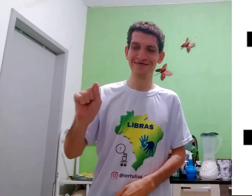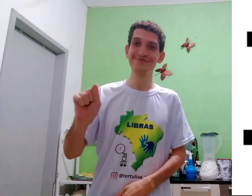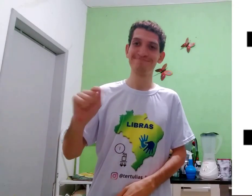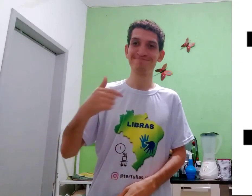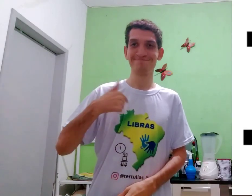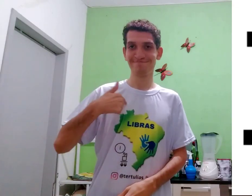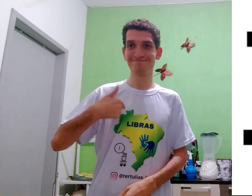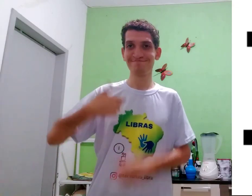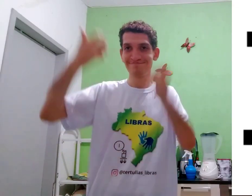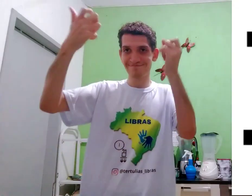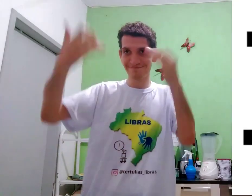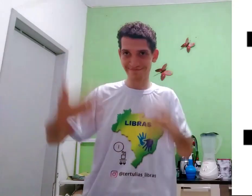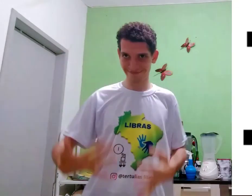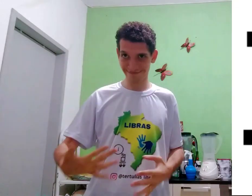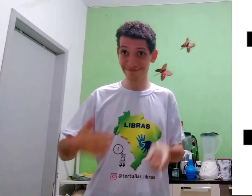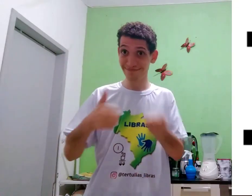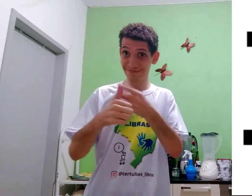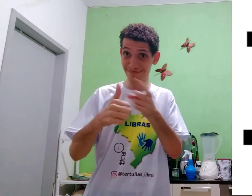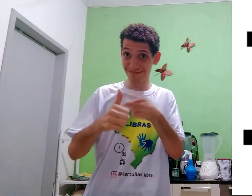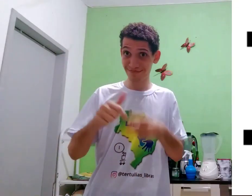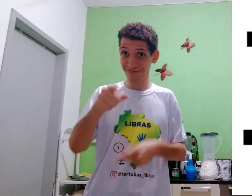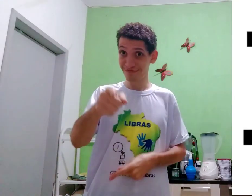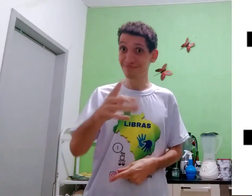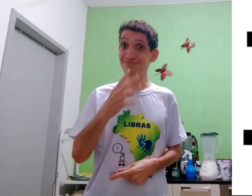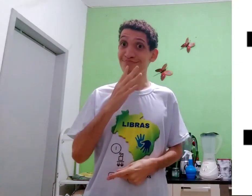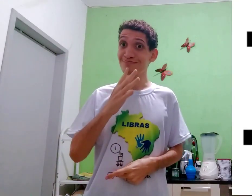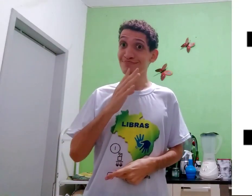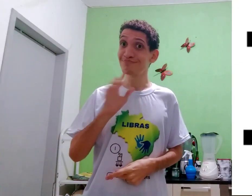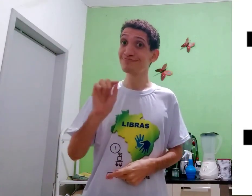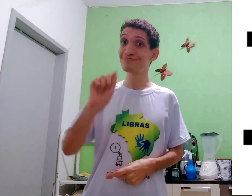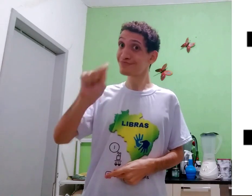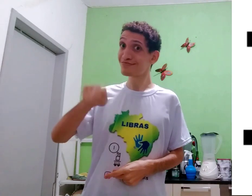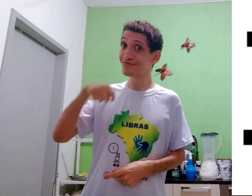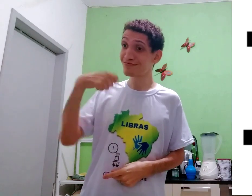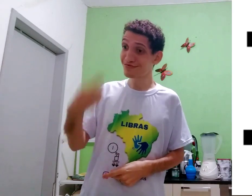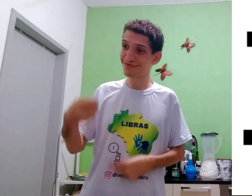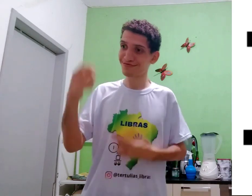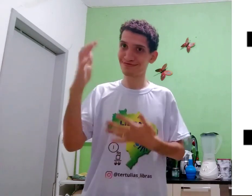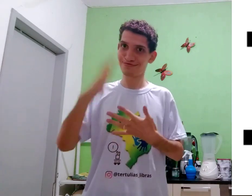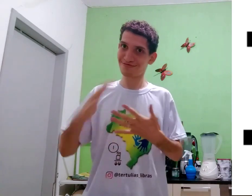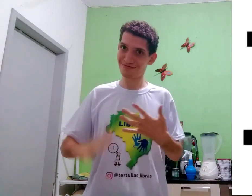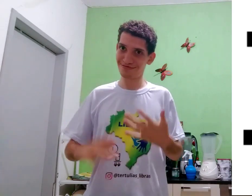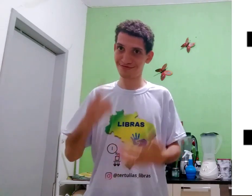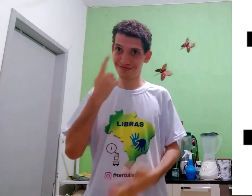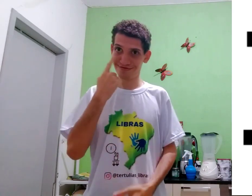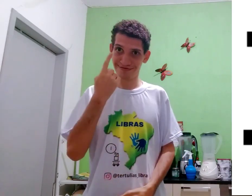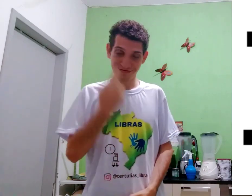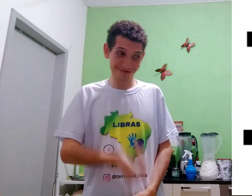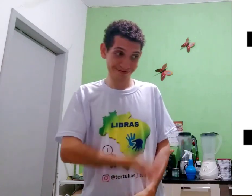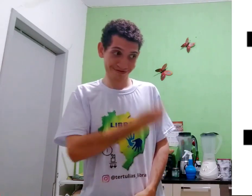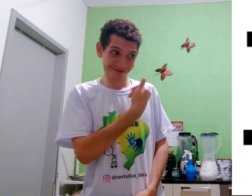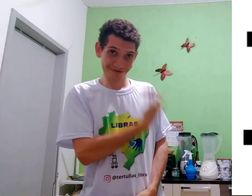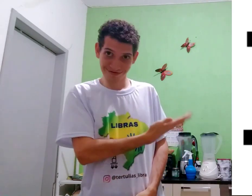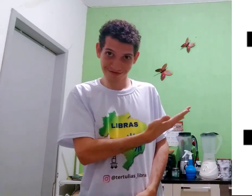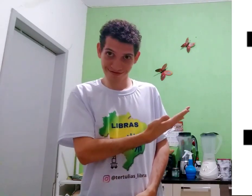I I, então, eu vou explicar. Primeiro você conhece o I, sinal, lembra isso, olha,